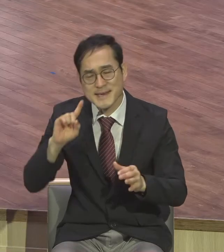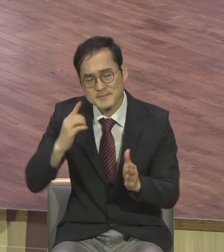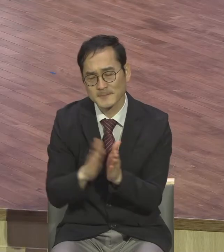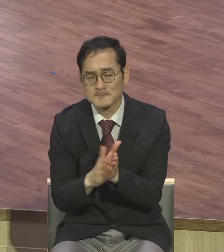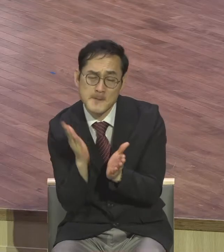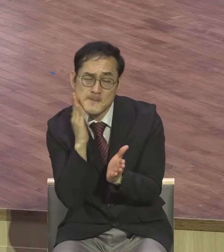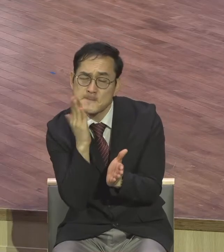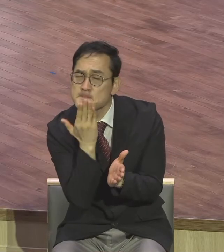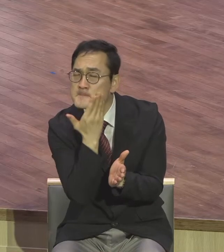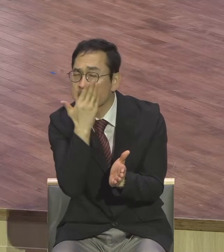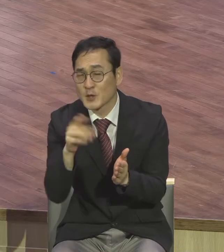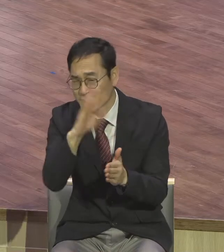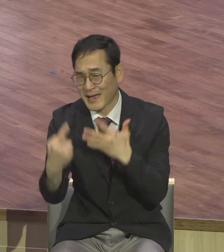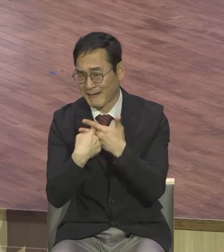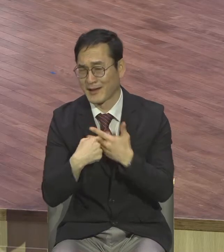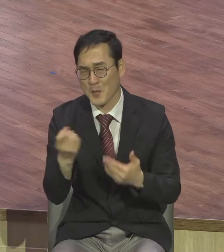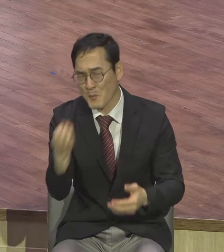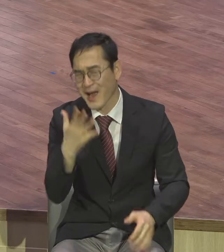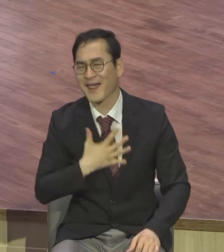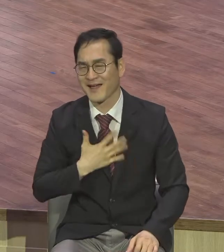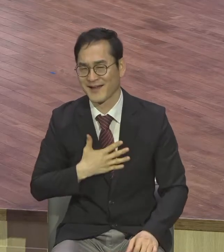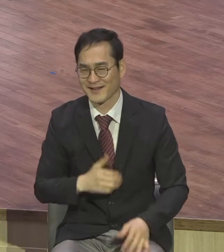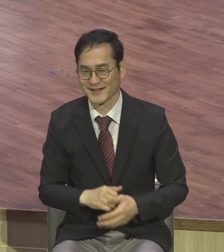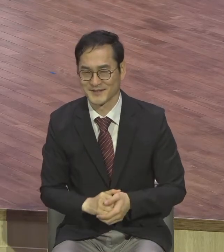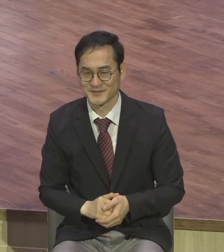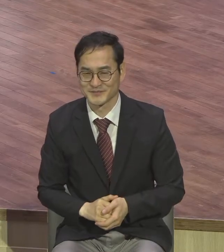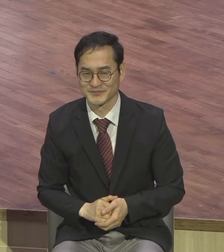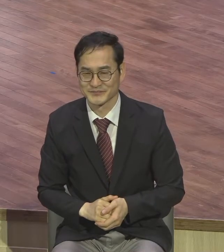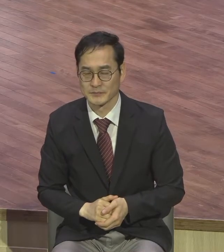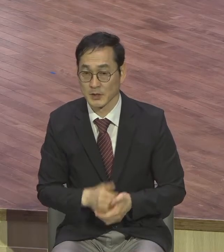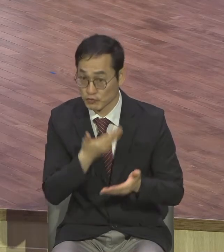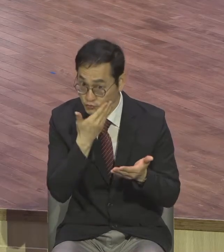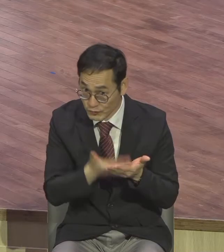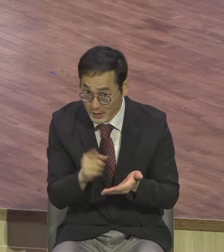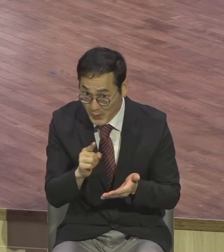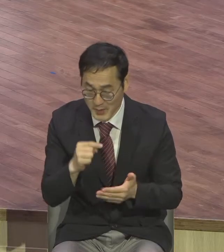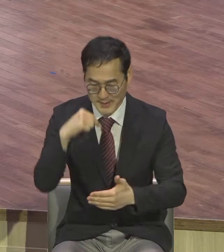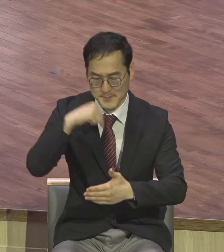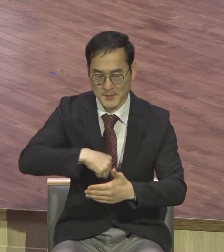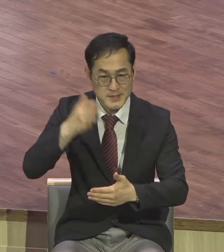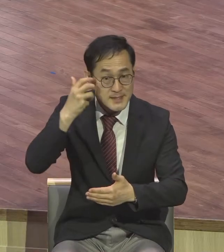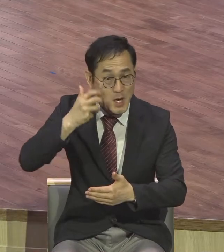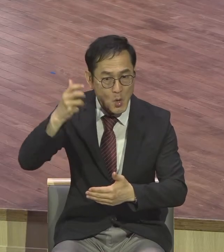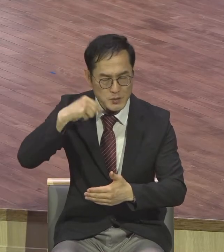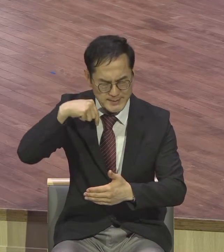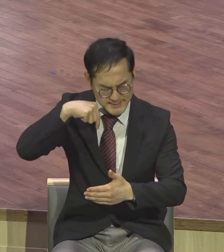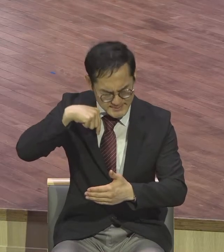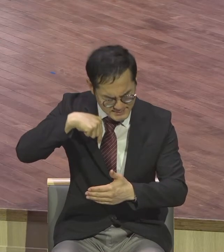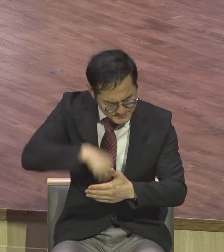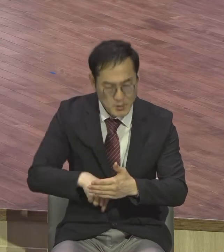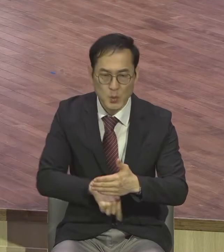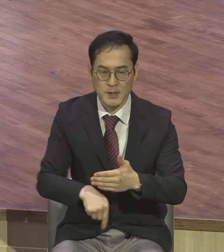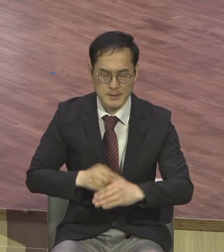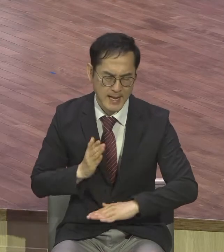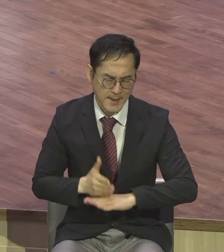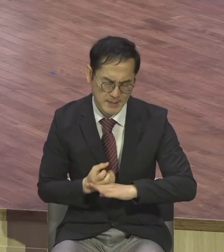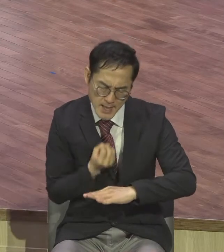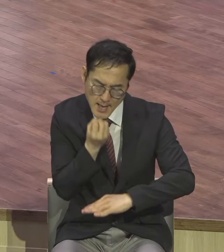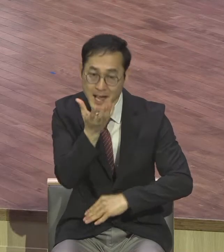보여요. 정말 마음속 영혼 기쁨 구조에서 감사하는 사람은요. 분노, 불평,